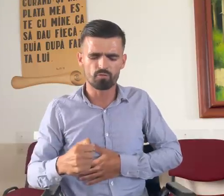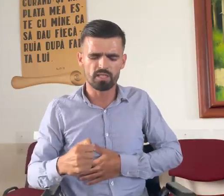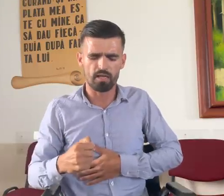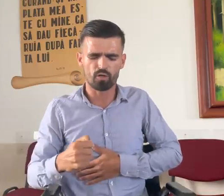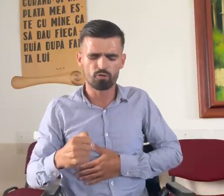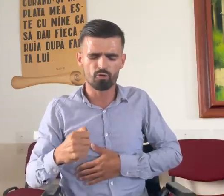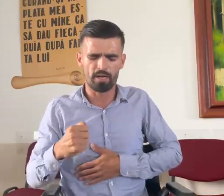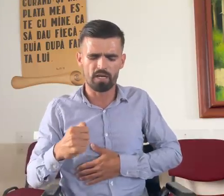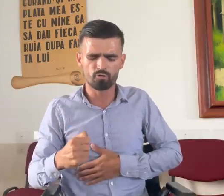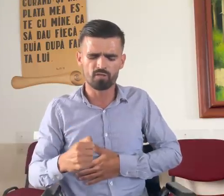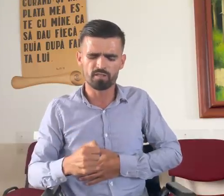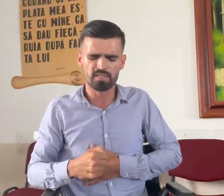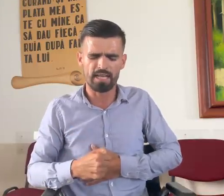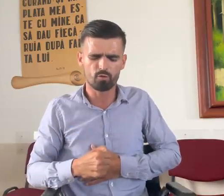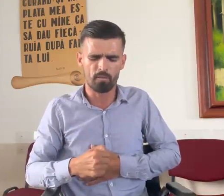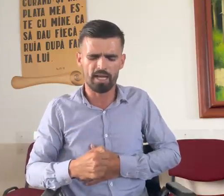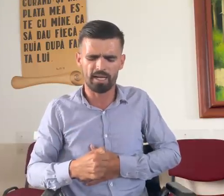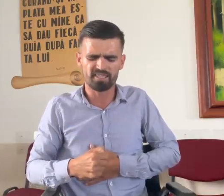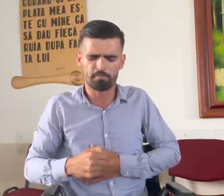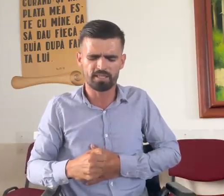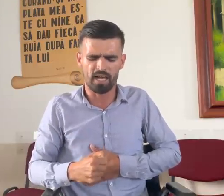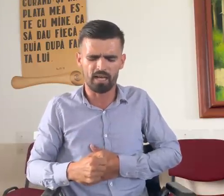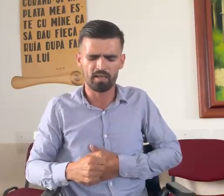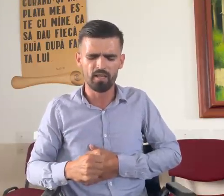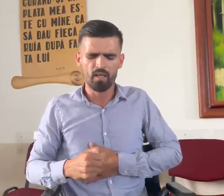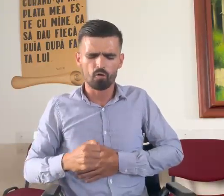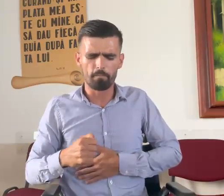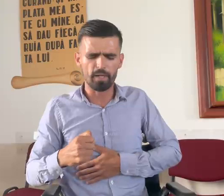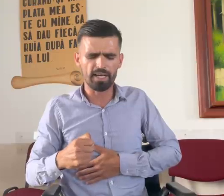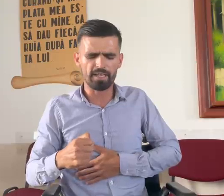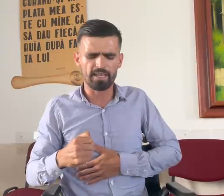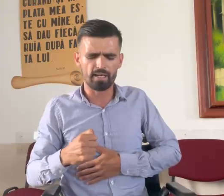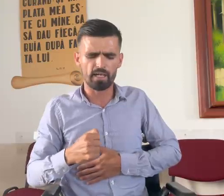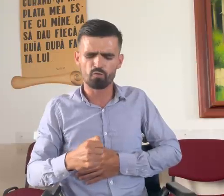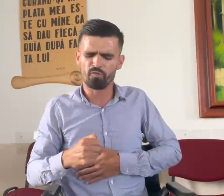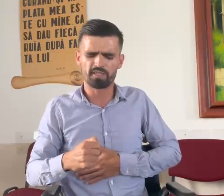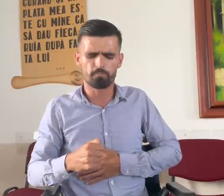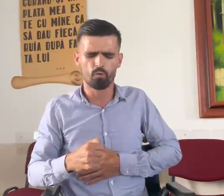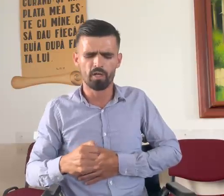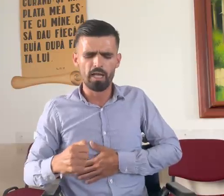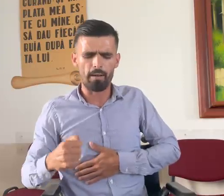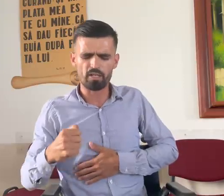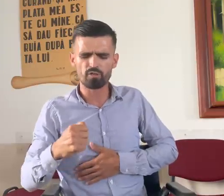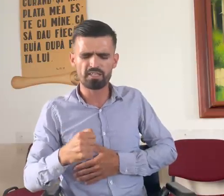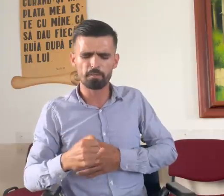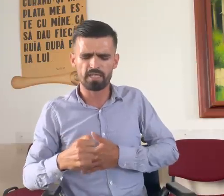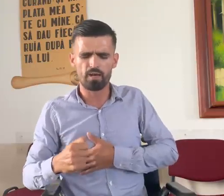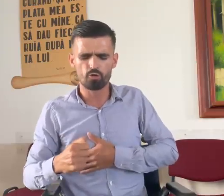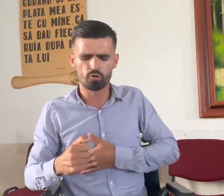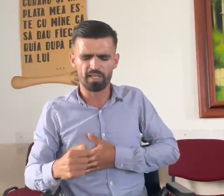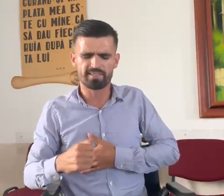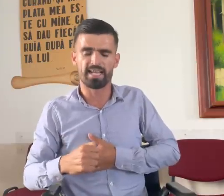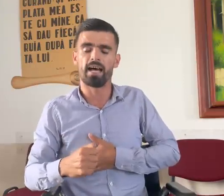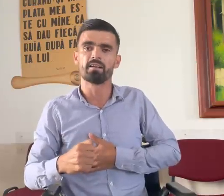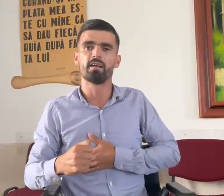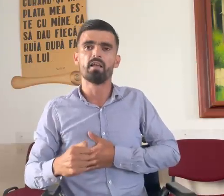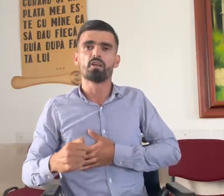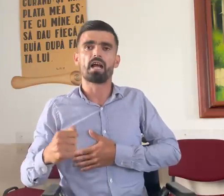ascultat rugăciunea, am ajuns în satul mare la spital. Cu părere de rău vă spun, am ajuns la spitalul județean și